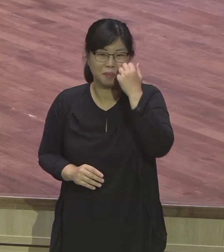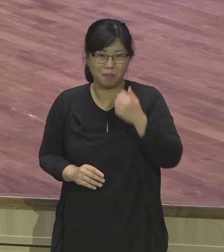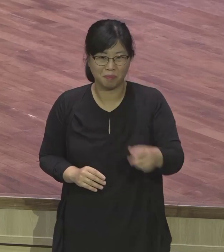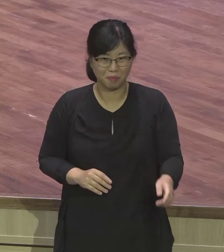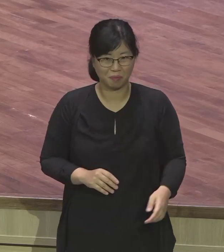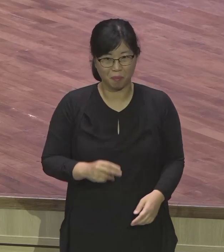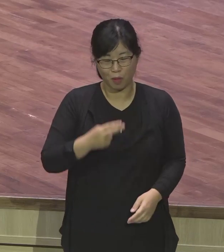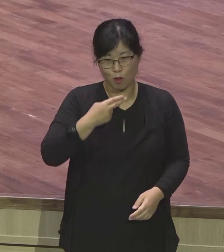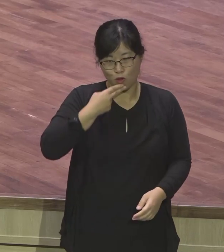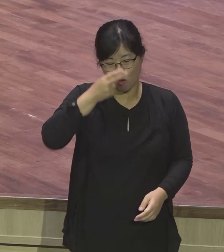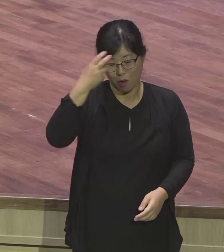누명을 썼다.